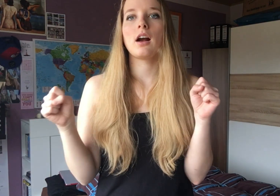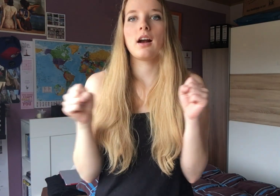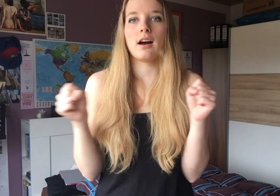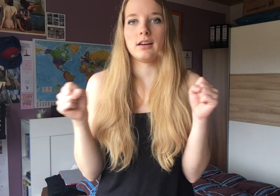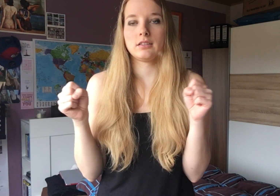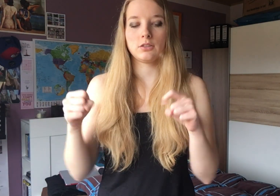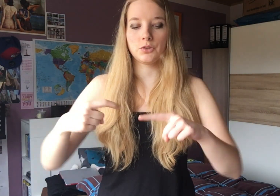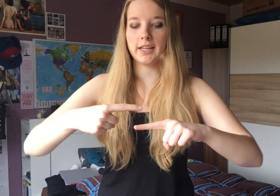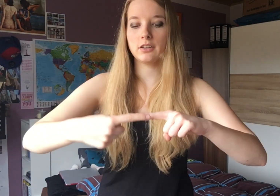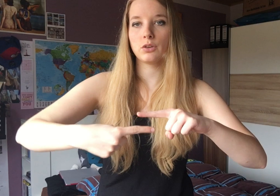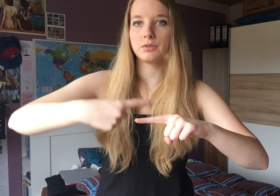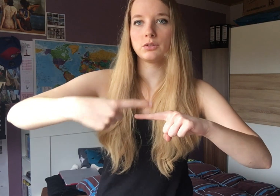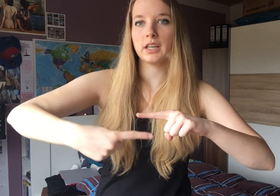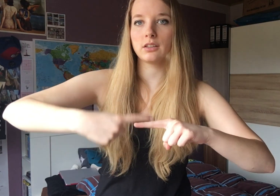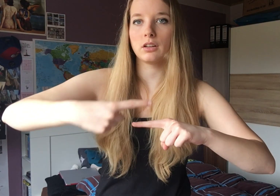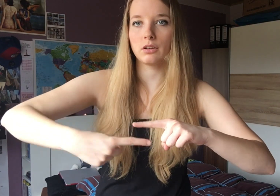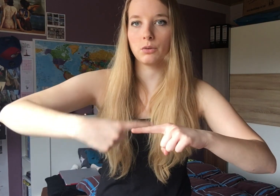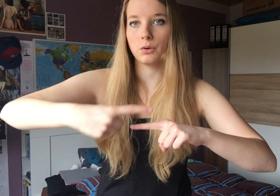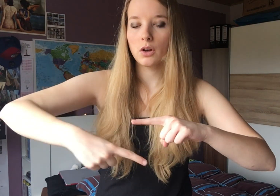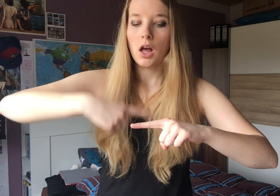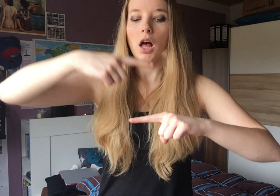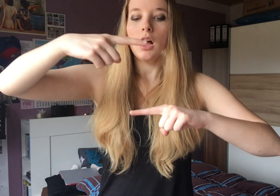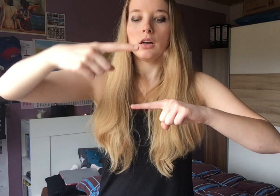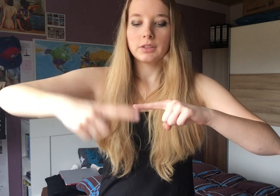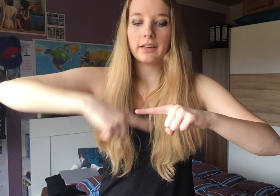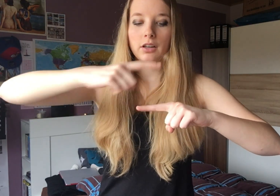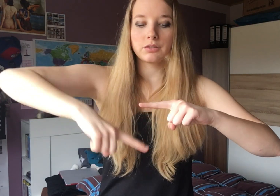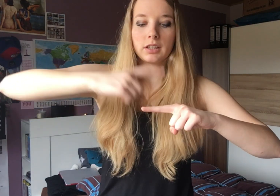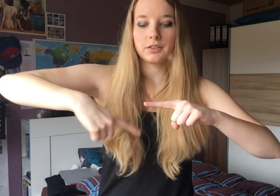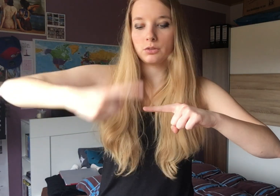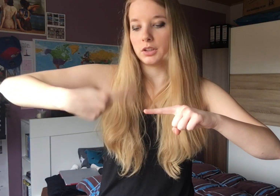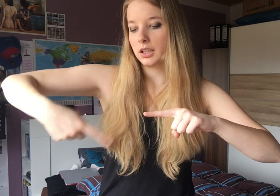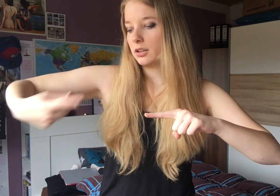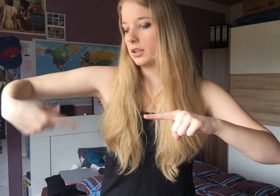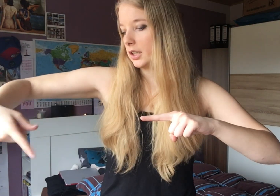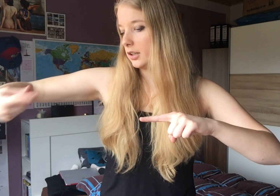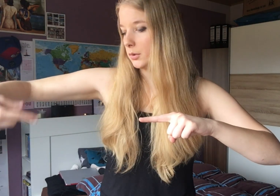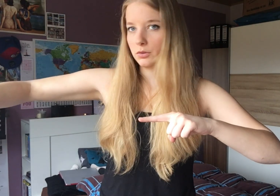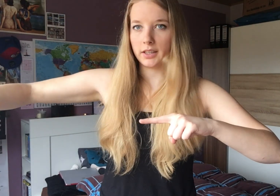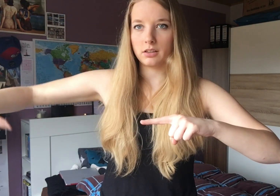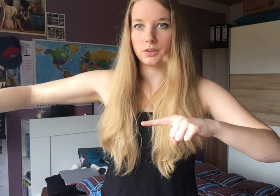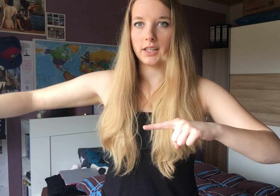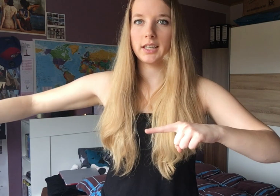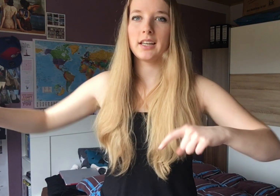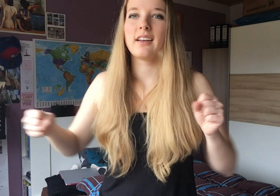Unendlich kalt. Also unendlich, du wirst gerade so ein Selfie auf ein Selfie zu drehen und dann geht es halt immer so weiter. Unendlich